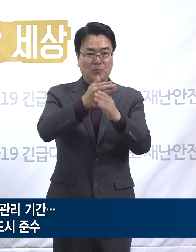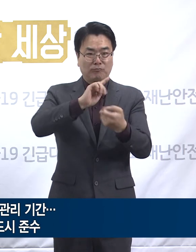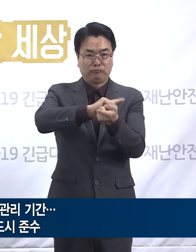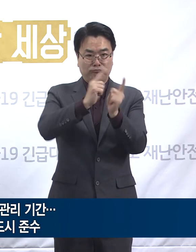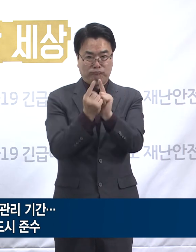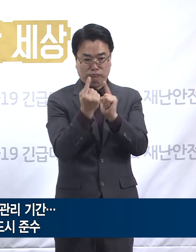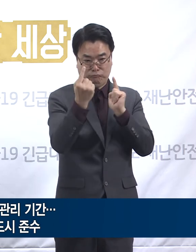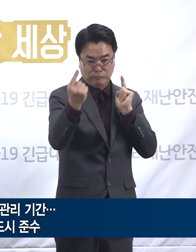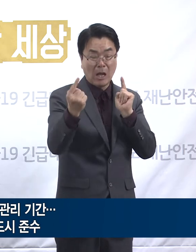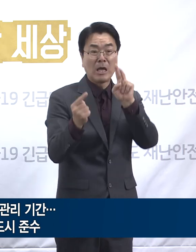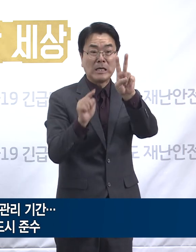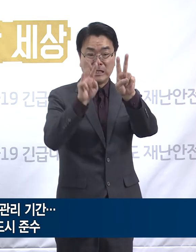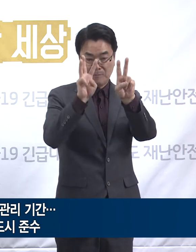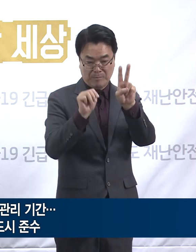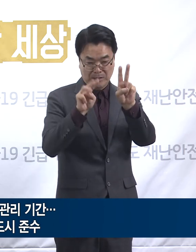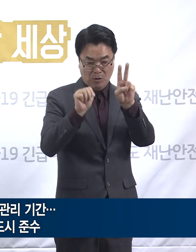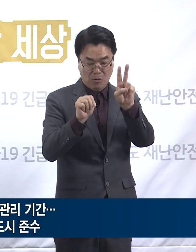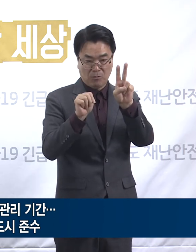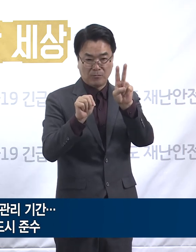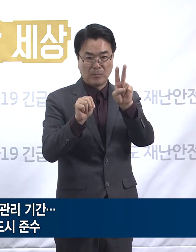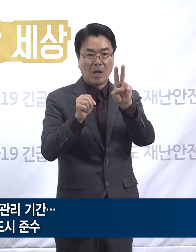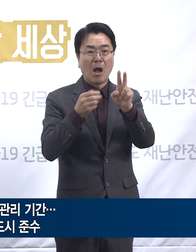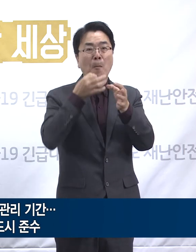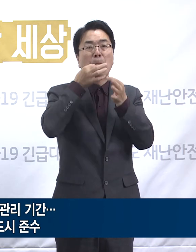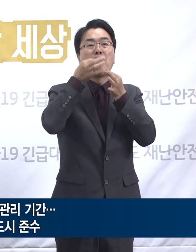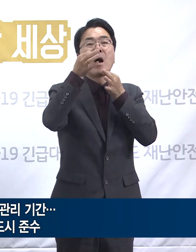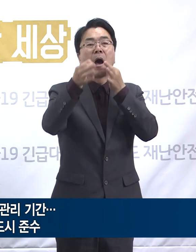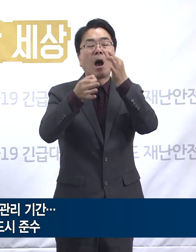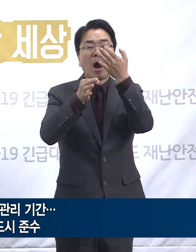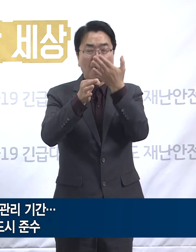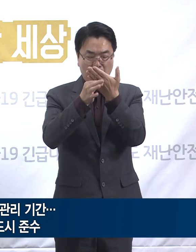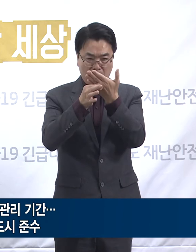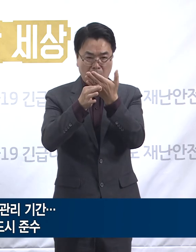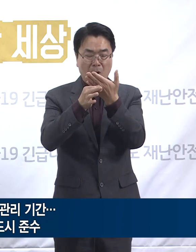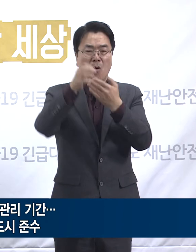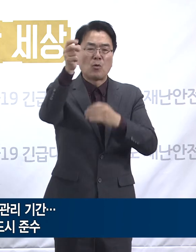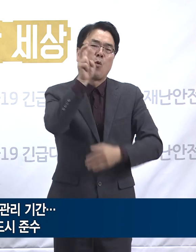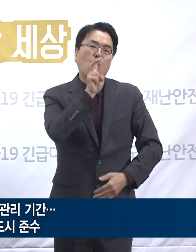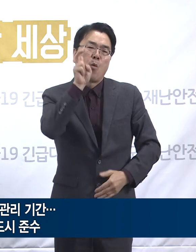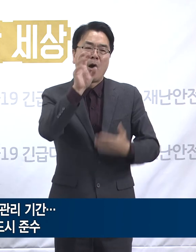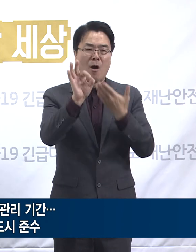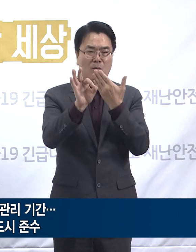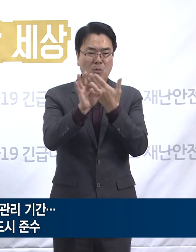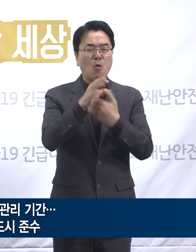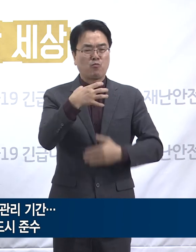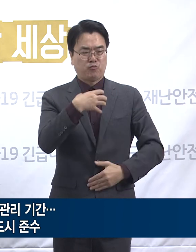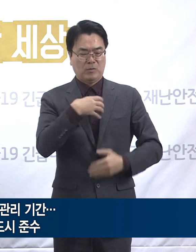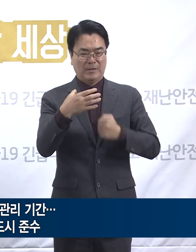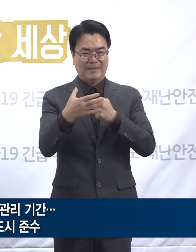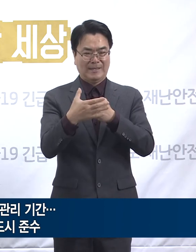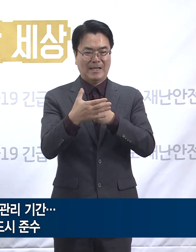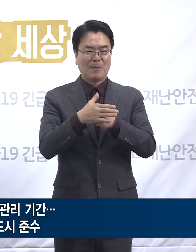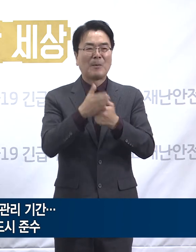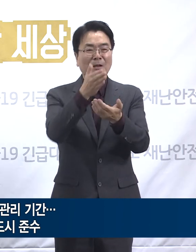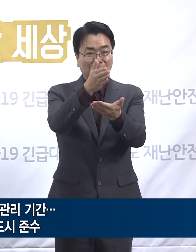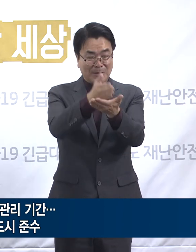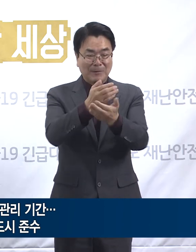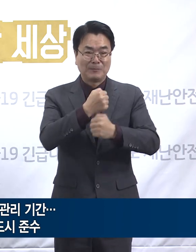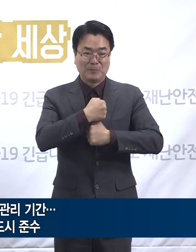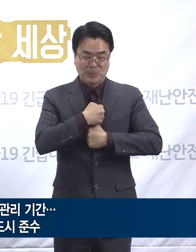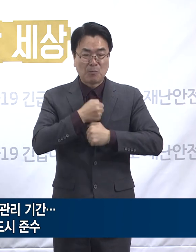거리를 두시고 비말 감염의 위험도가 높은 함성이나 노래 부르기 등의 행위는 삼가해 주시기 바랍니다.